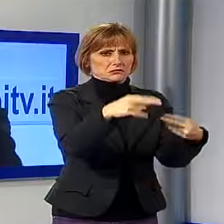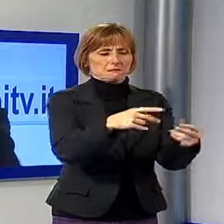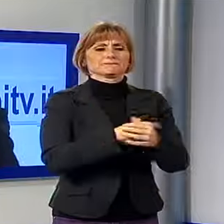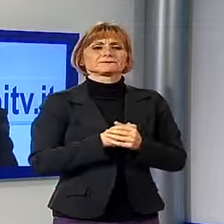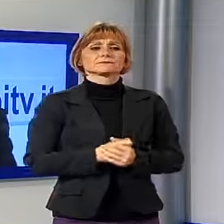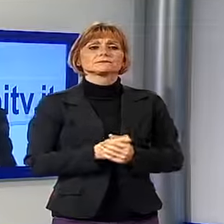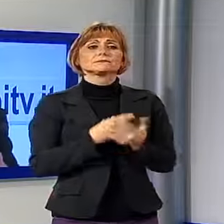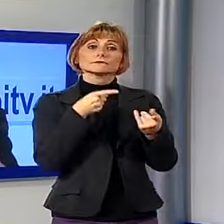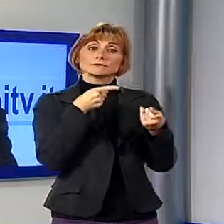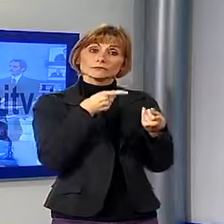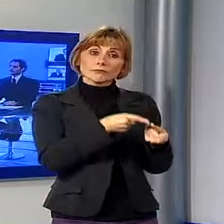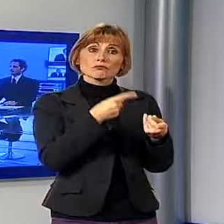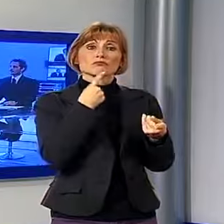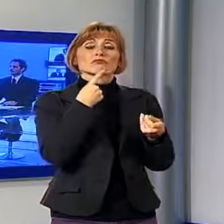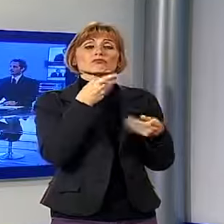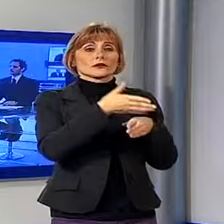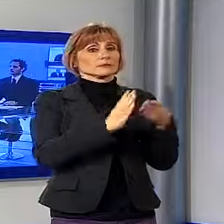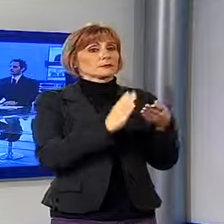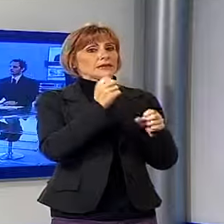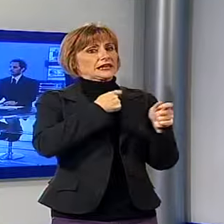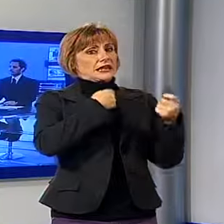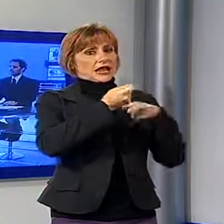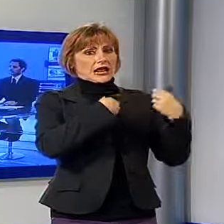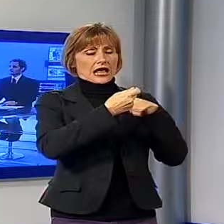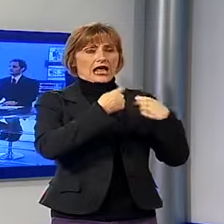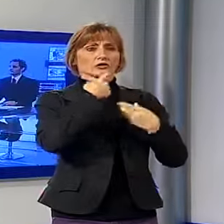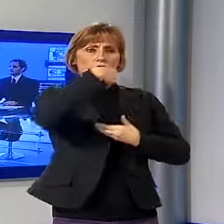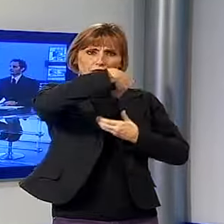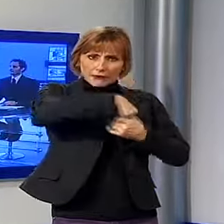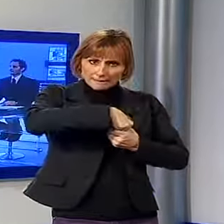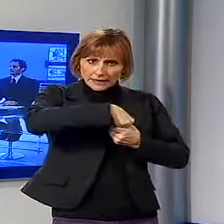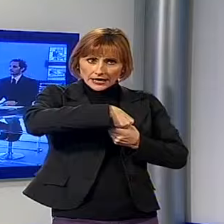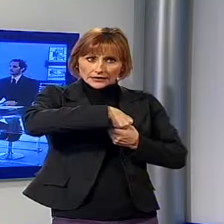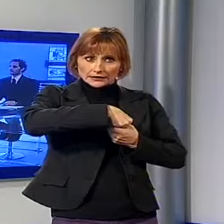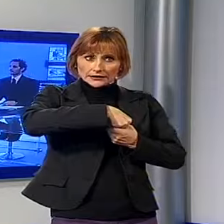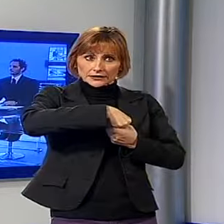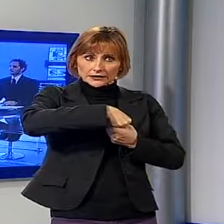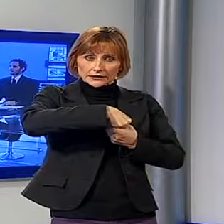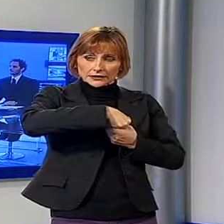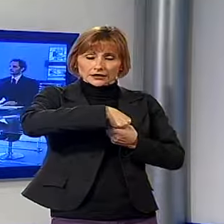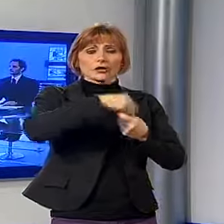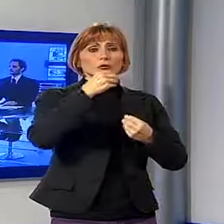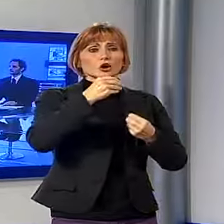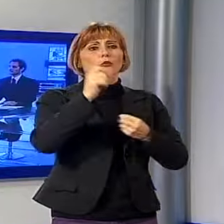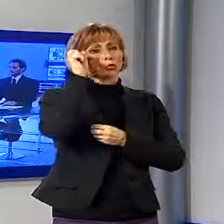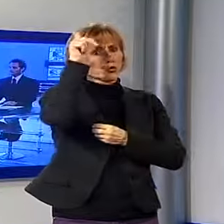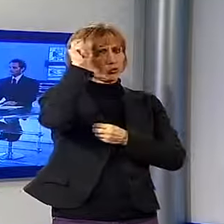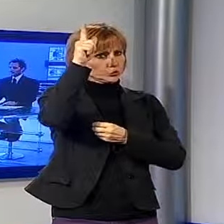fetta di mercato che entra a far parte dell'evento culturale che sono le mostre.